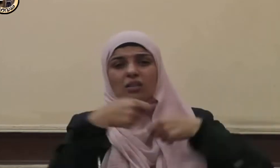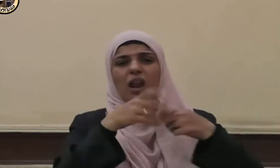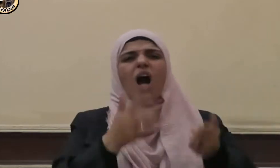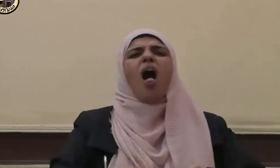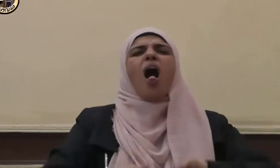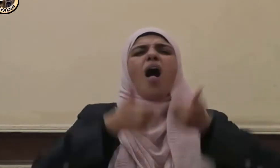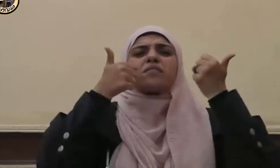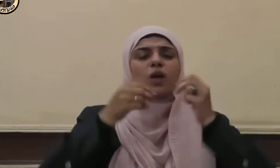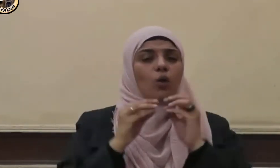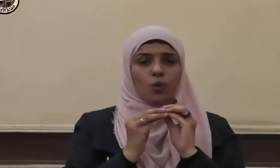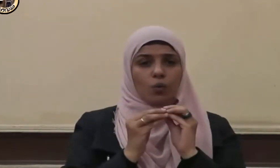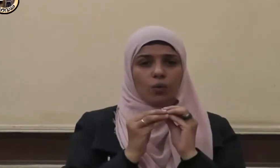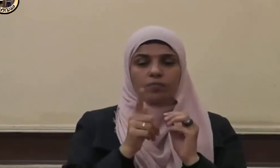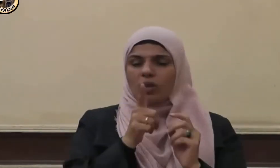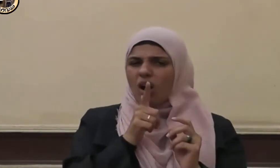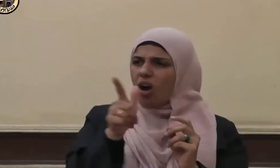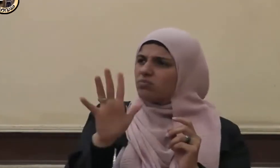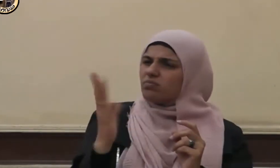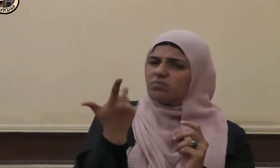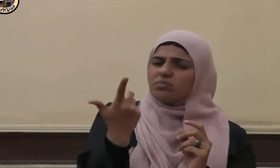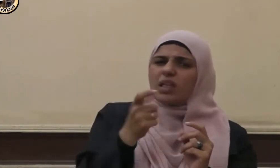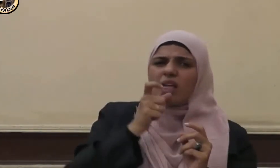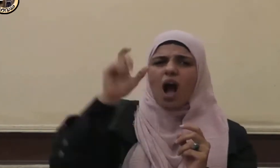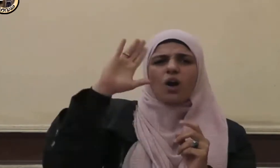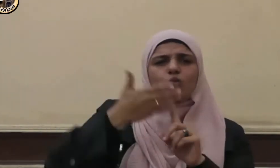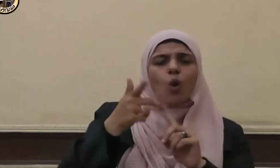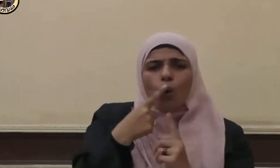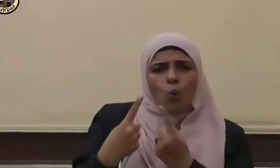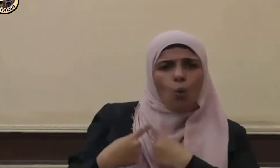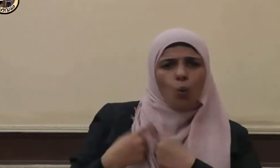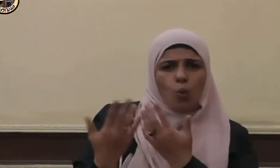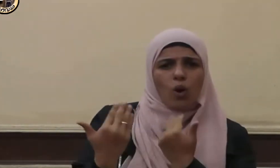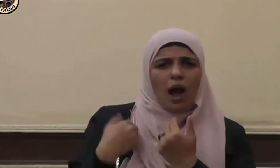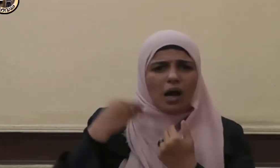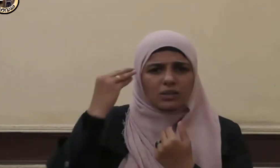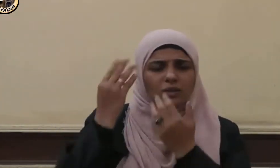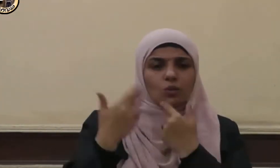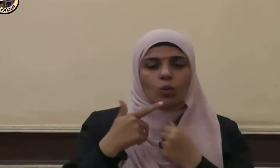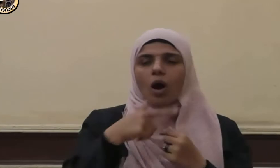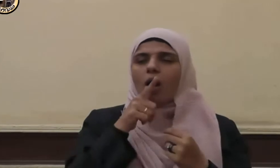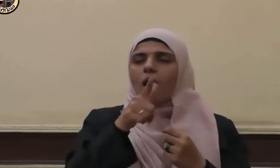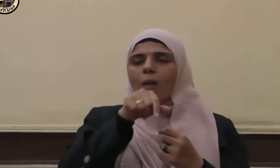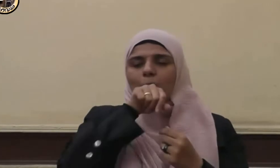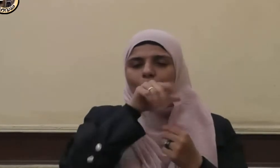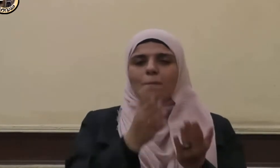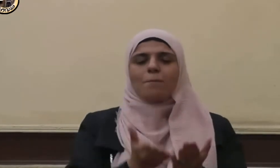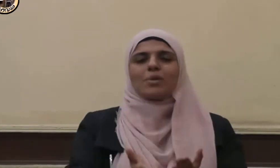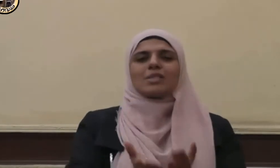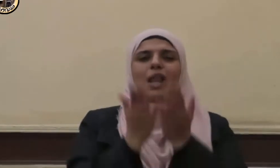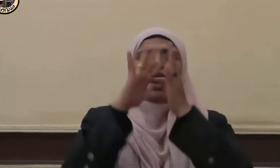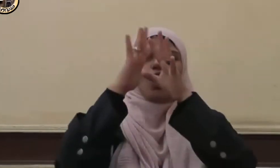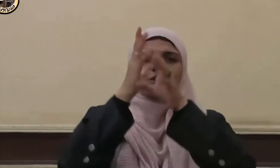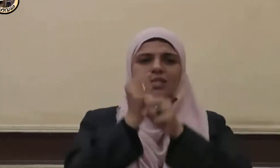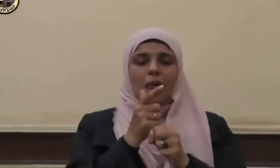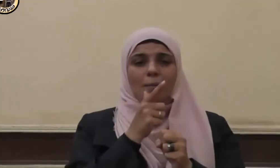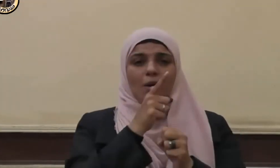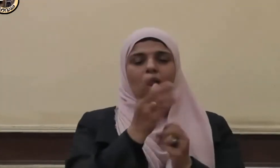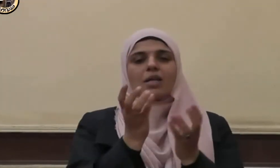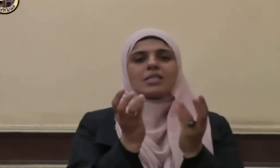قالوا بلى يا رسول الله قال صلى الله عليه وسلم ذكر الله